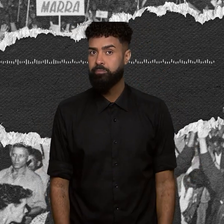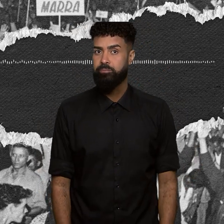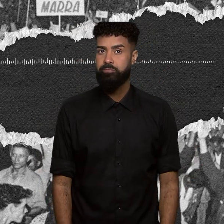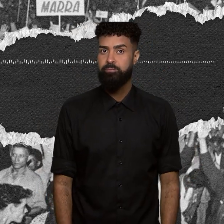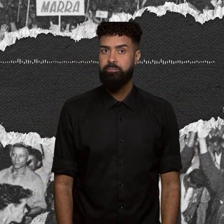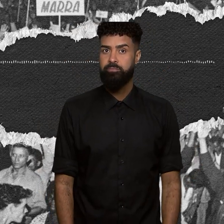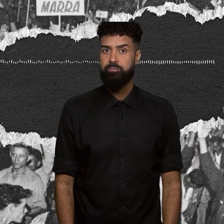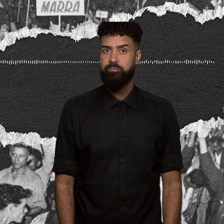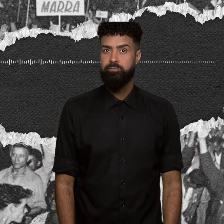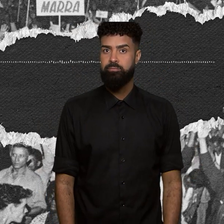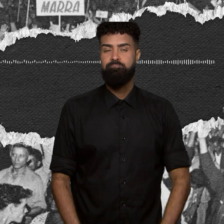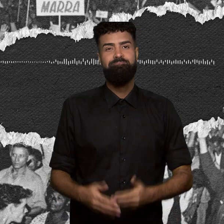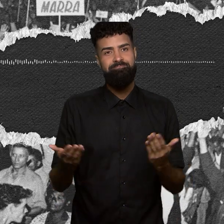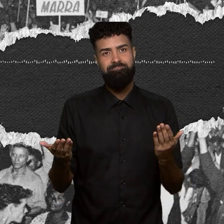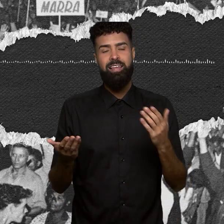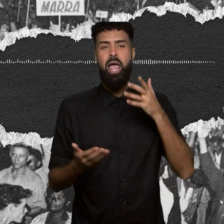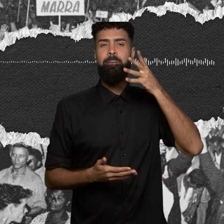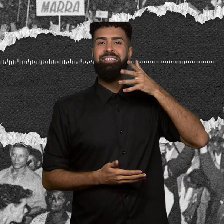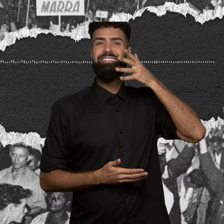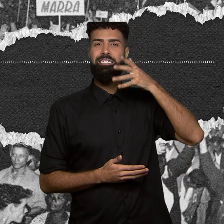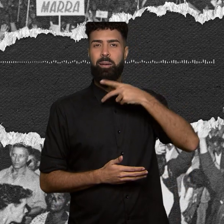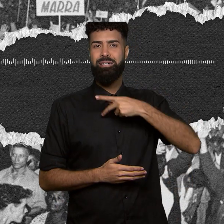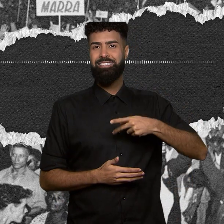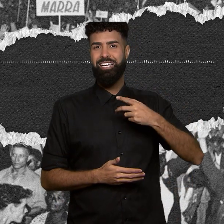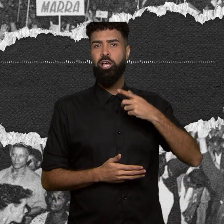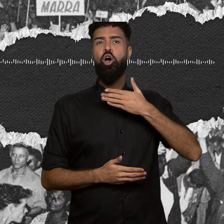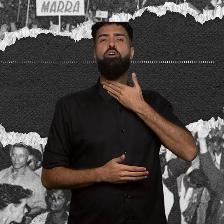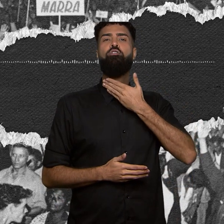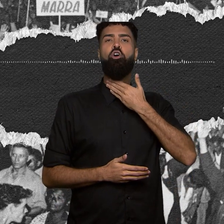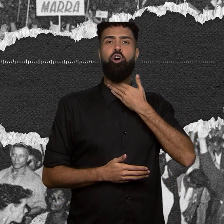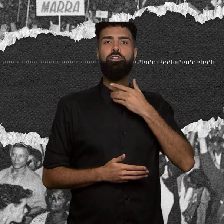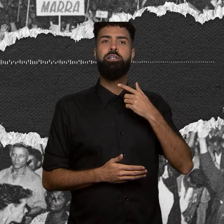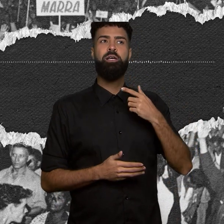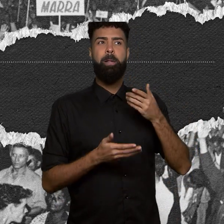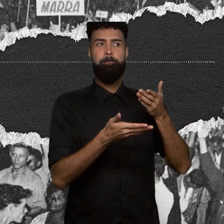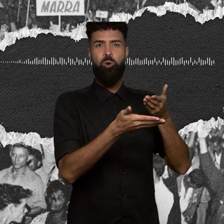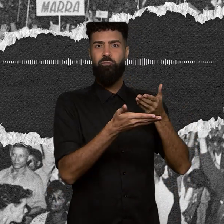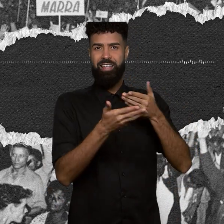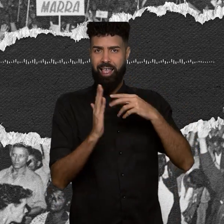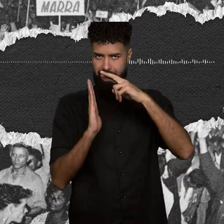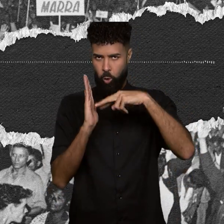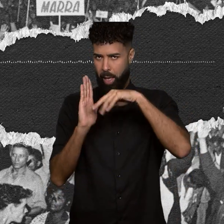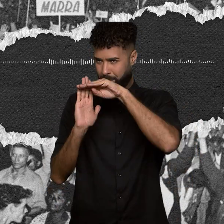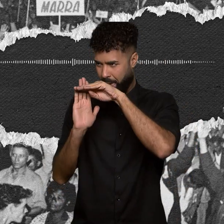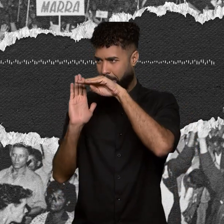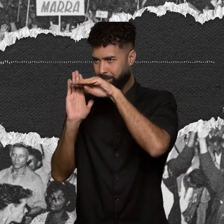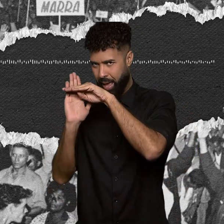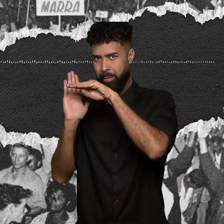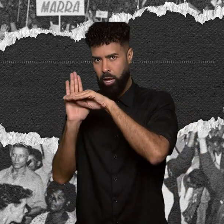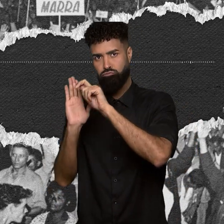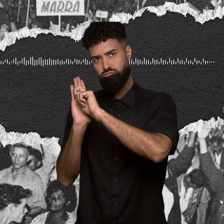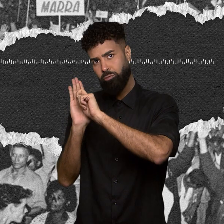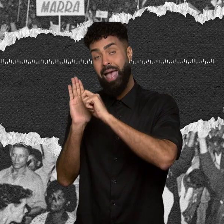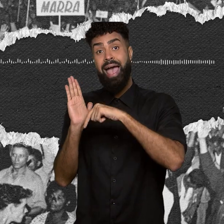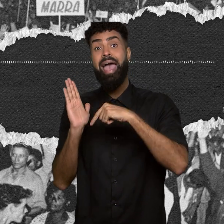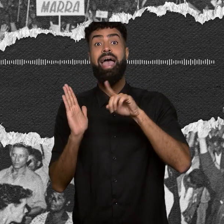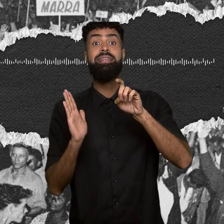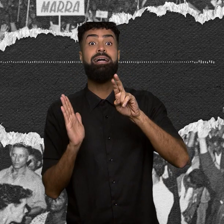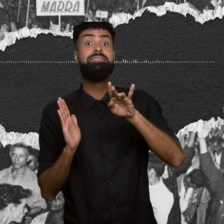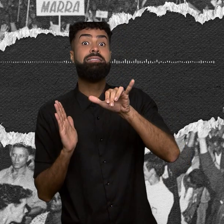A mensagem presidencial que você ouviu nas vozes dos nossos convidados agora há pouco foi escrita por Darcy Ribeiro, que era o ministro